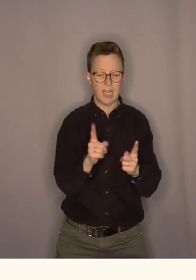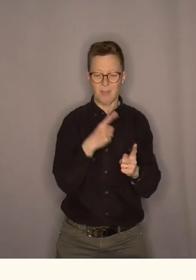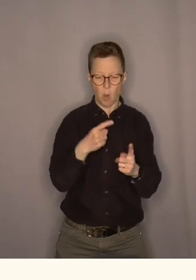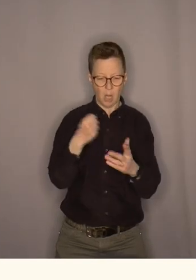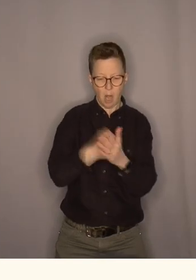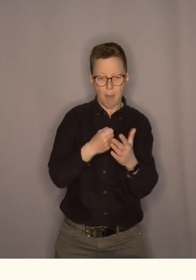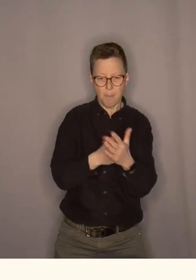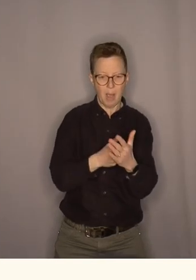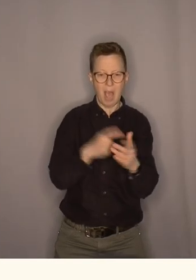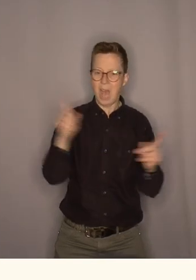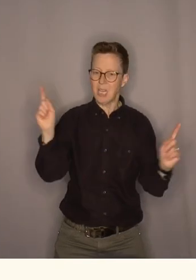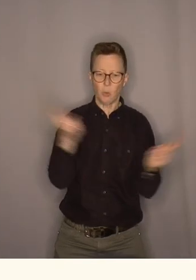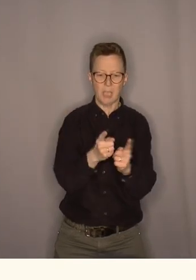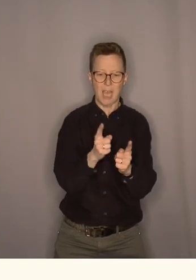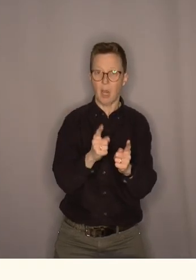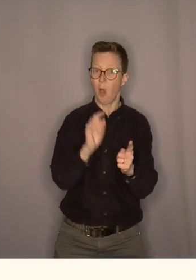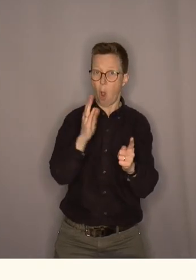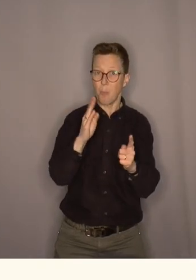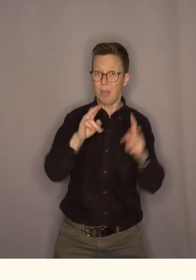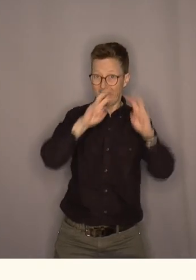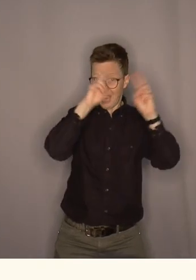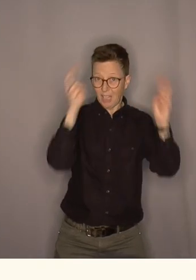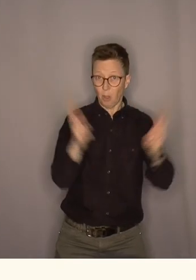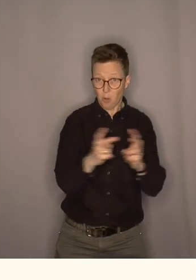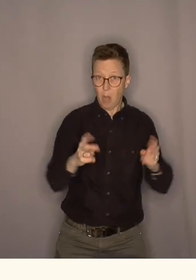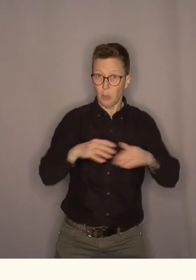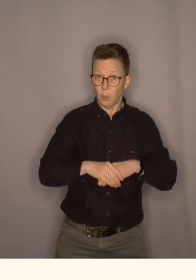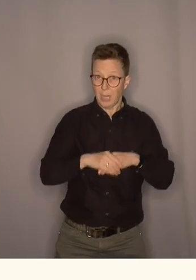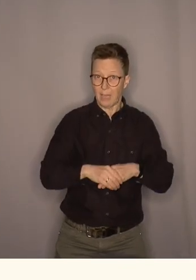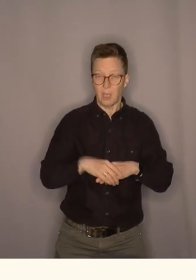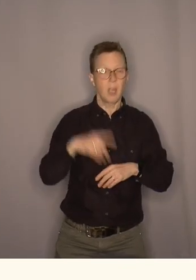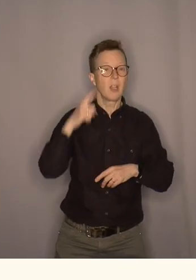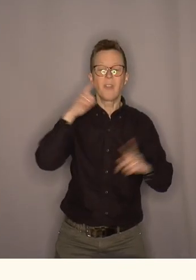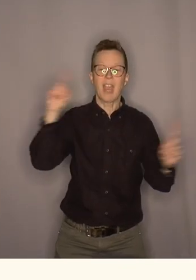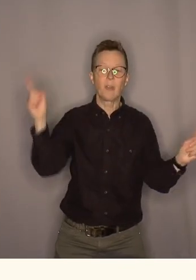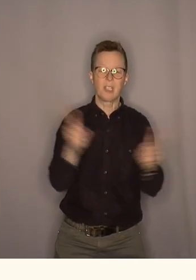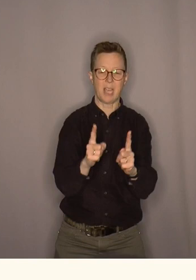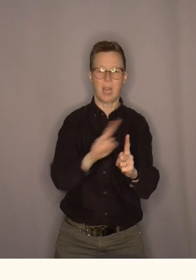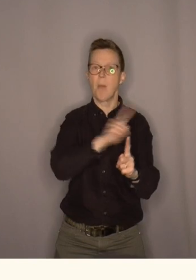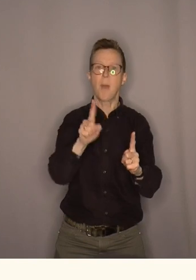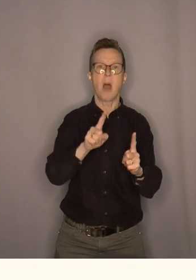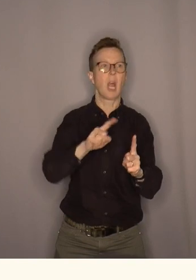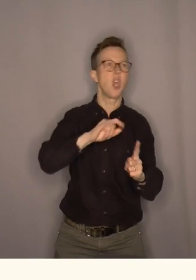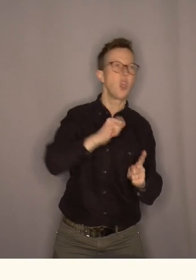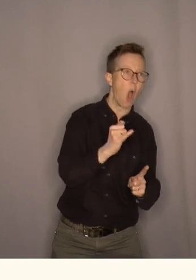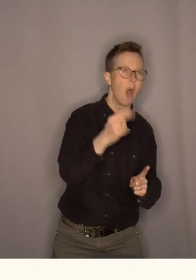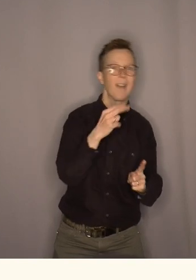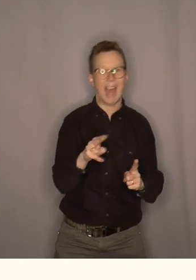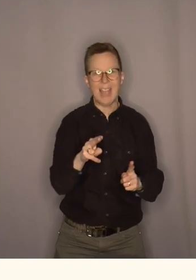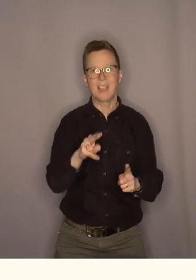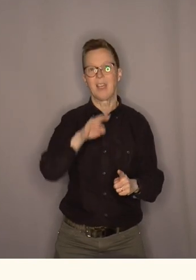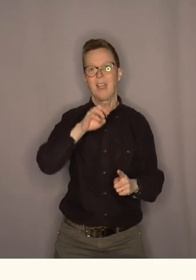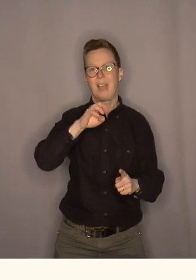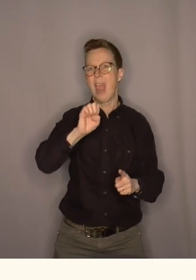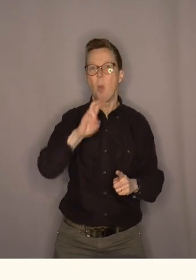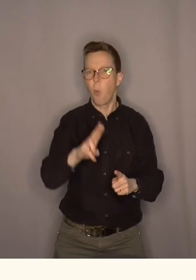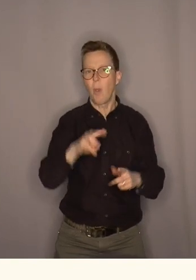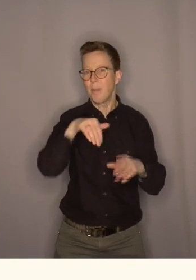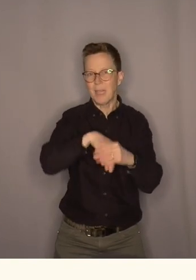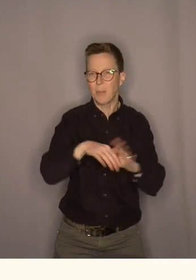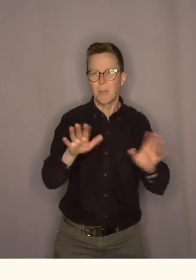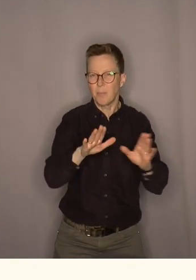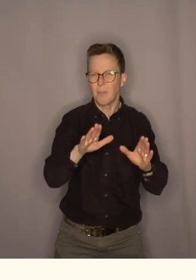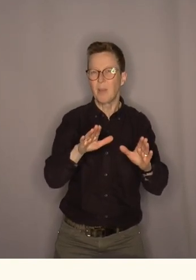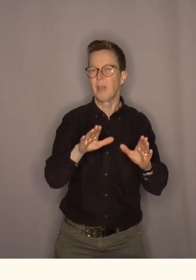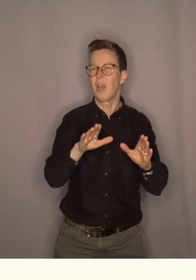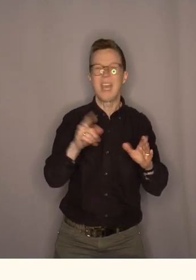alle sammen her står for som handler om internasjonal solidaritet til en kamp om man skal være nei eller ja til norsk EU-medlemskap.